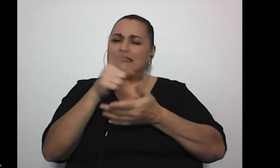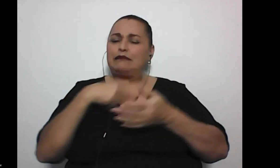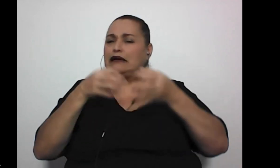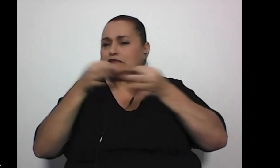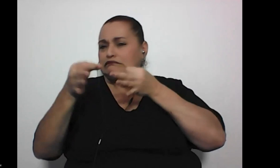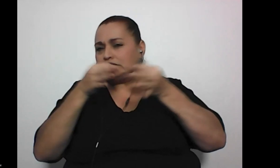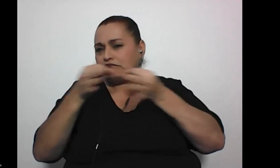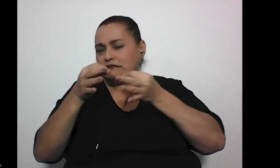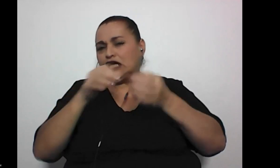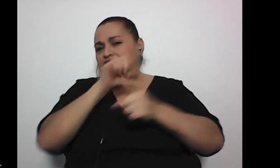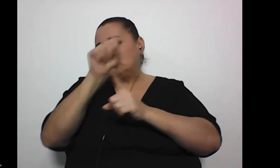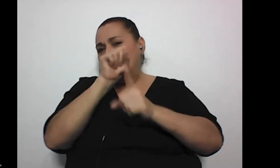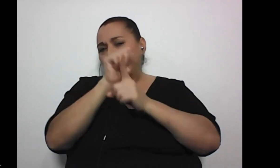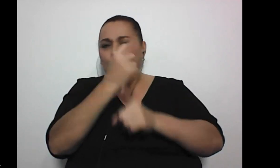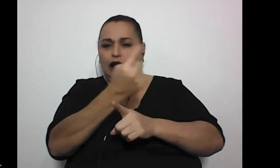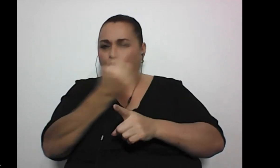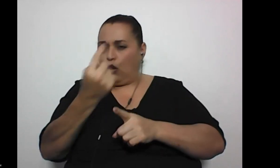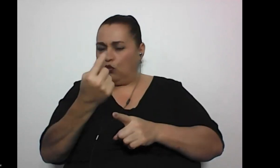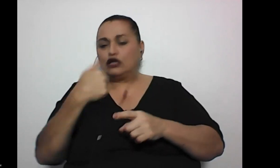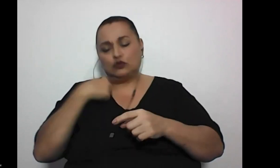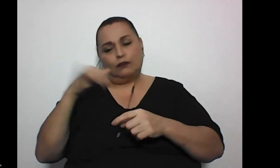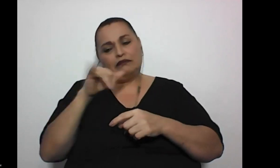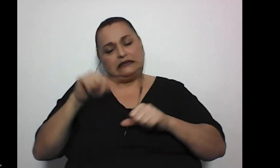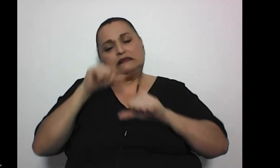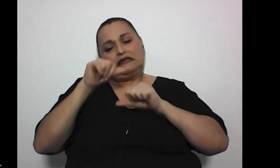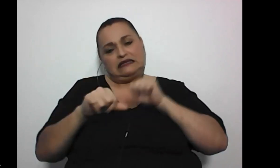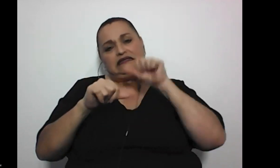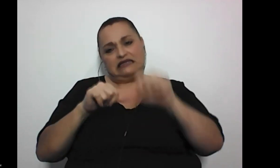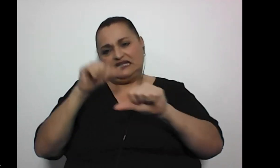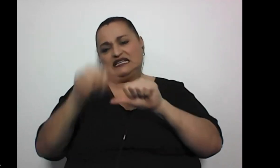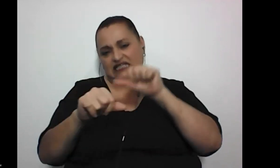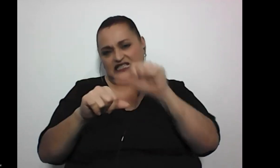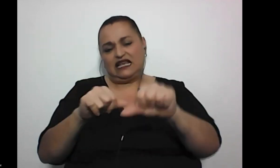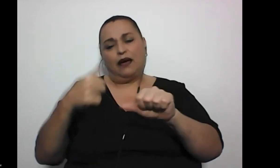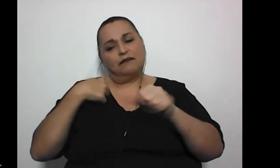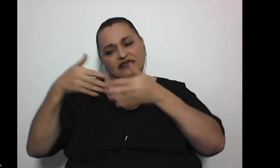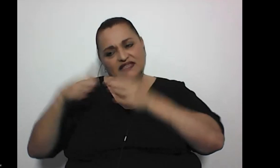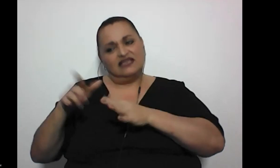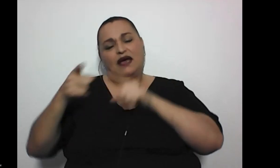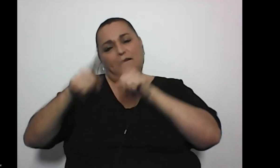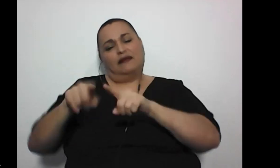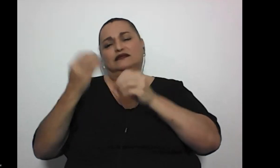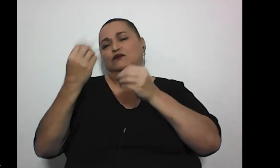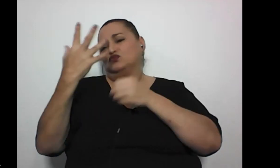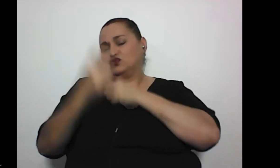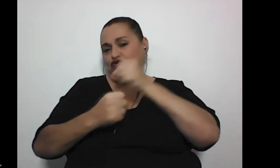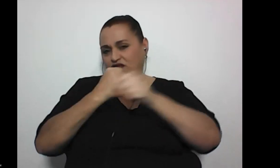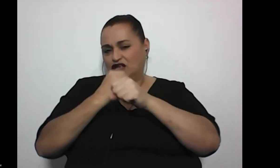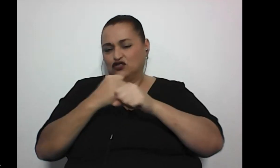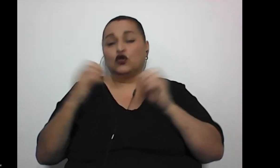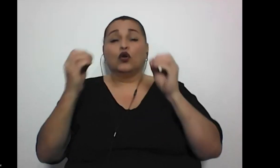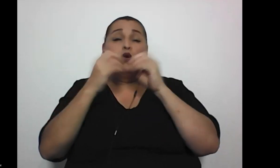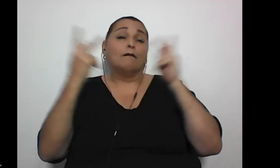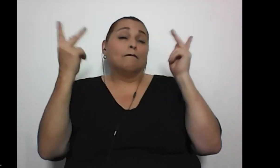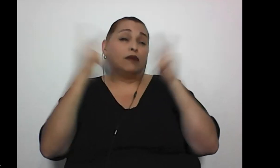circunstancias las mismas con las que he lidiado con las que ha lidiado mi hija por años creo que lo más grave es